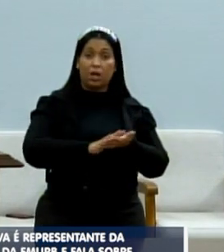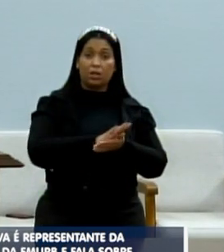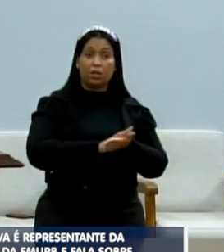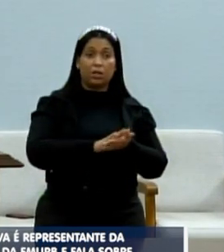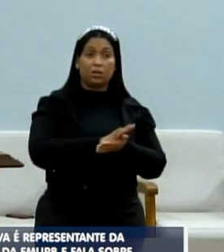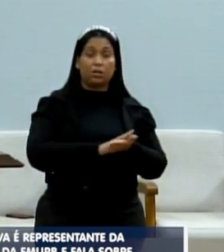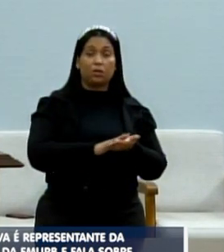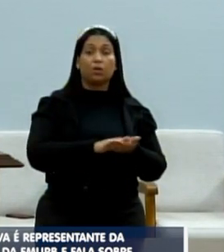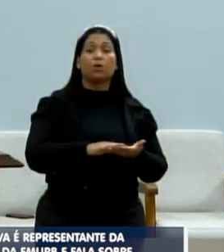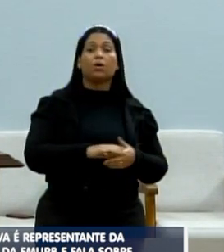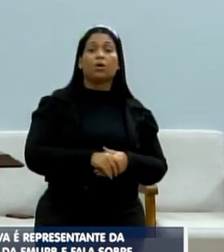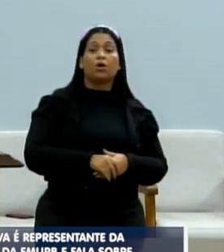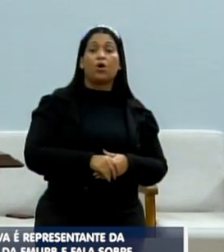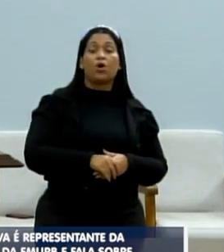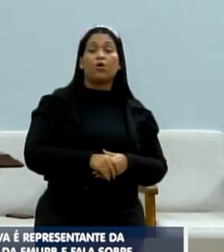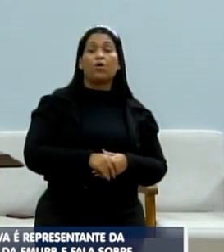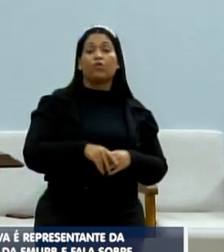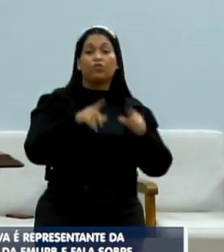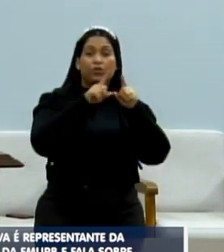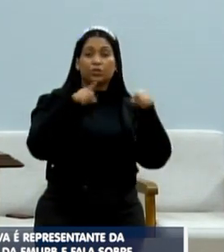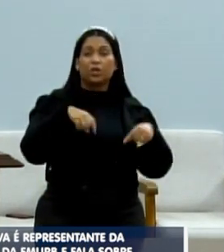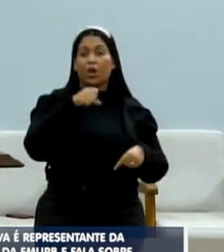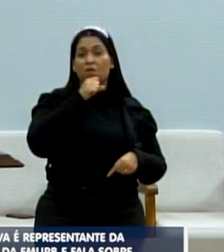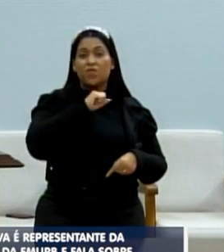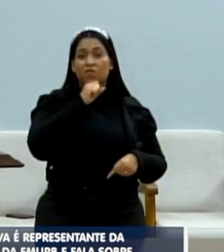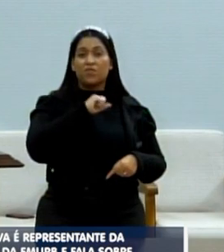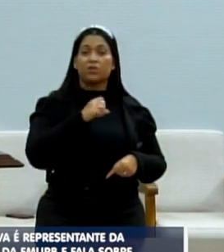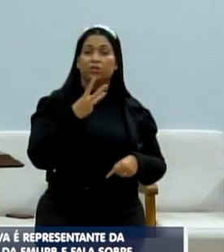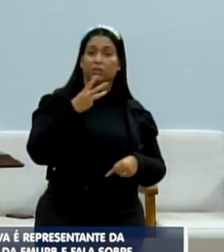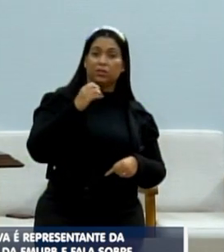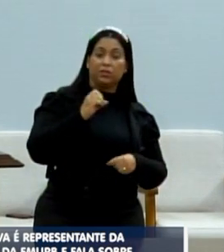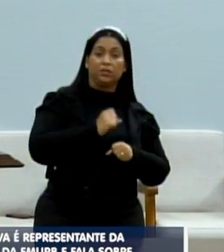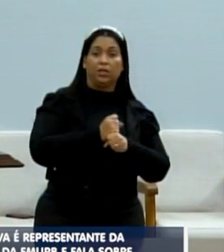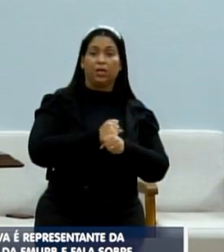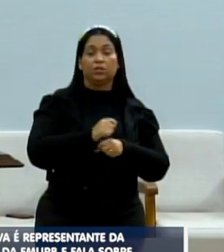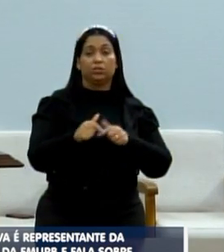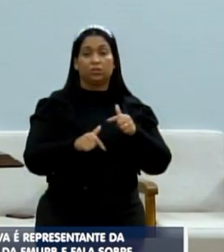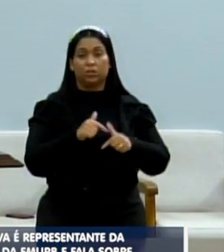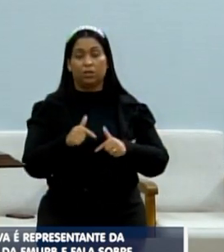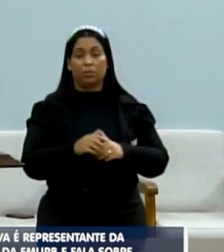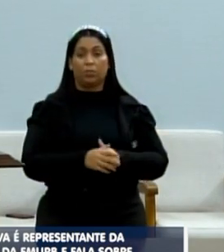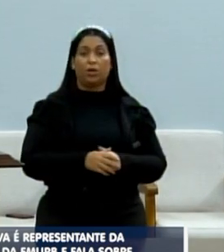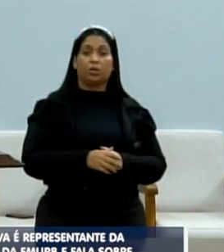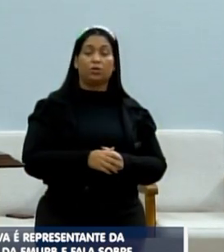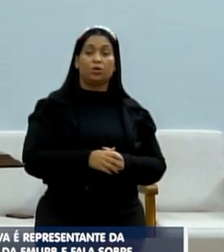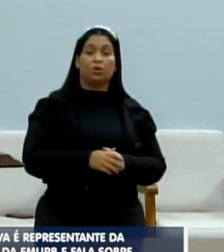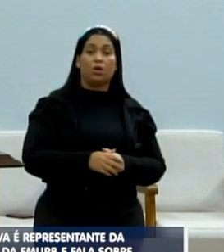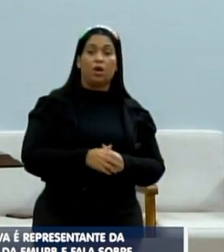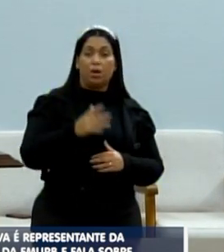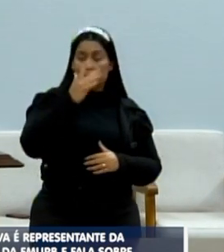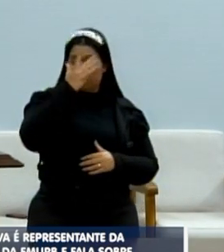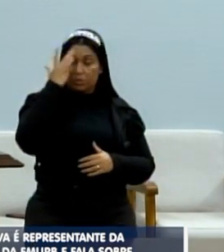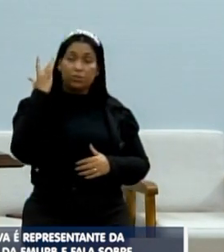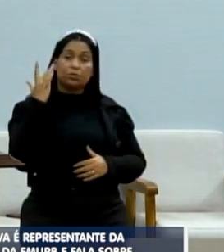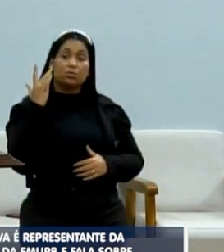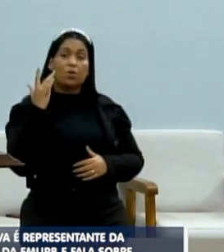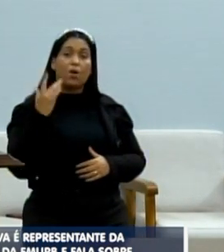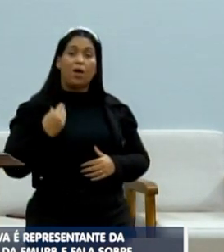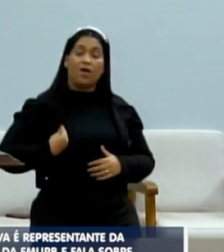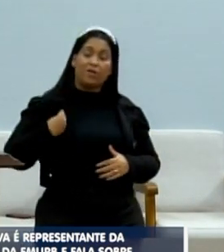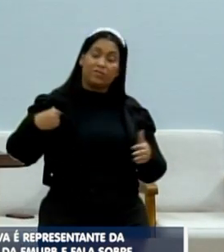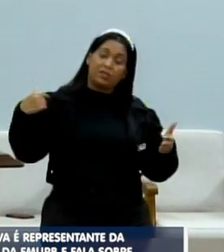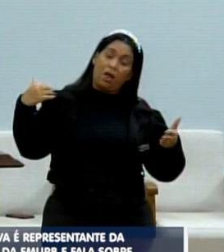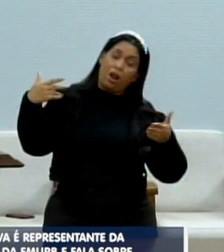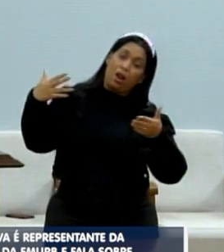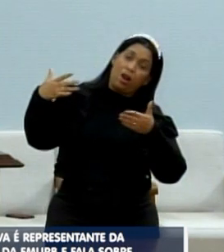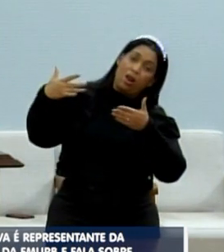com os funcionários de mais idade, que os que têm 30 anos de serviço. Literalmente, o funcionário dedicou a vida inteira